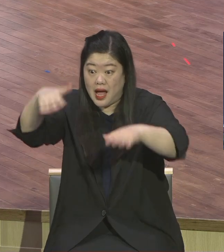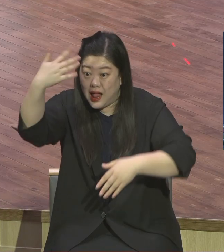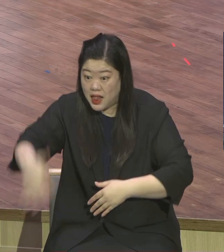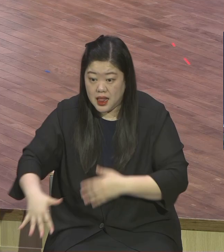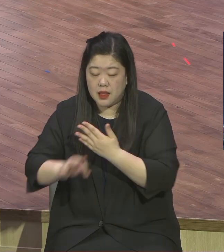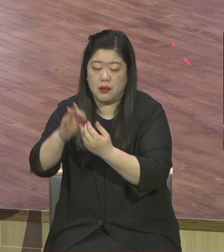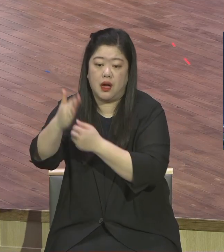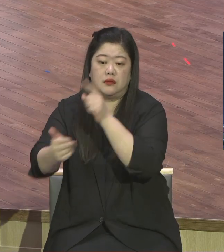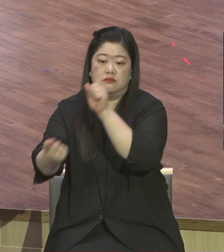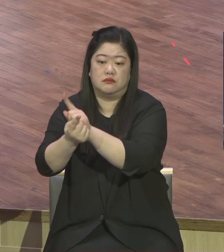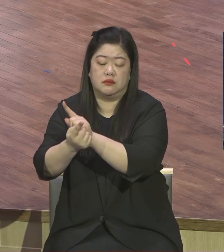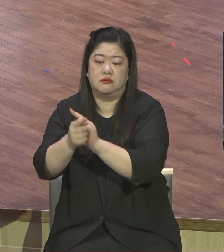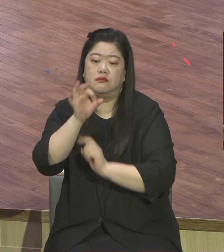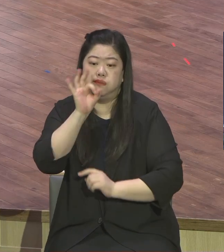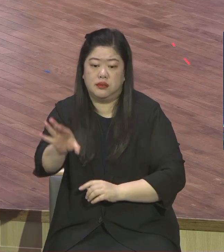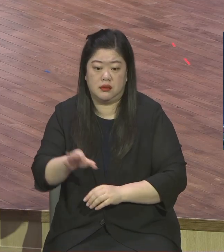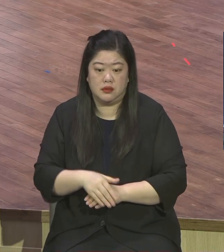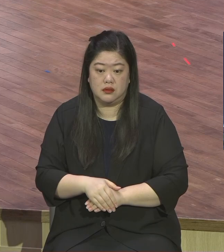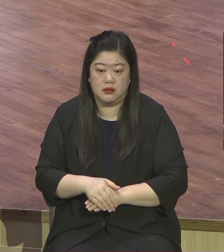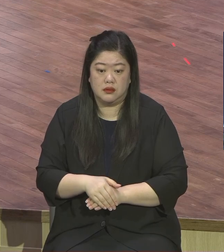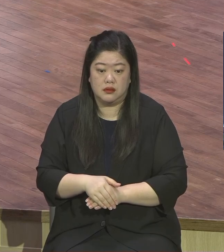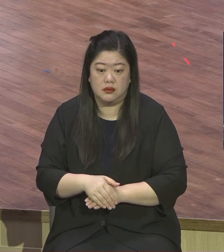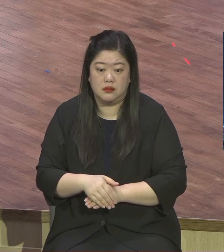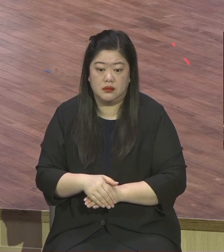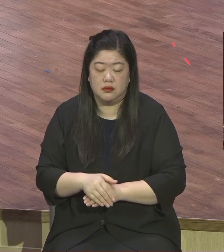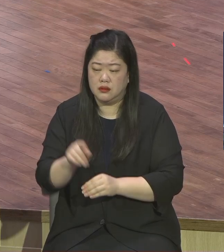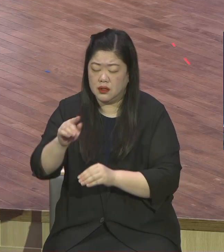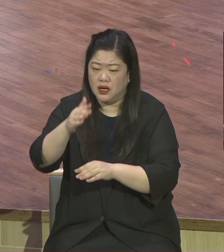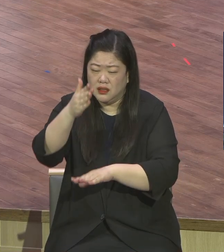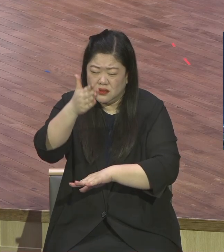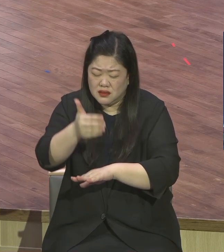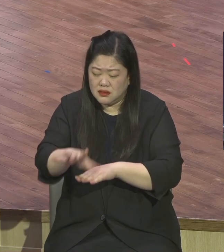거의 다 비슷해요 그놈이 그놈이야 큰 똥 작은 똥